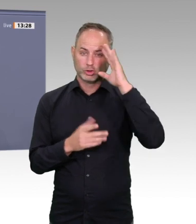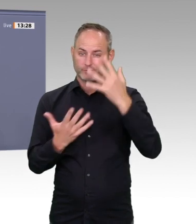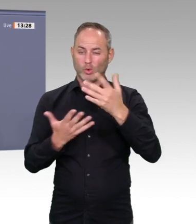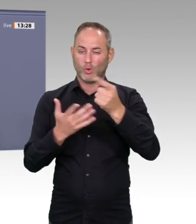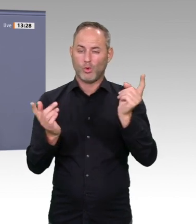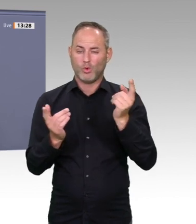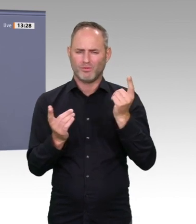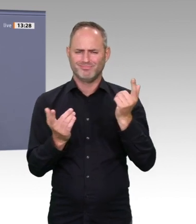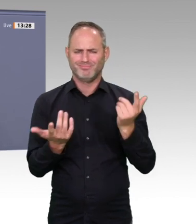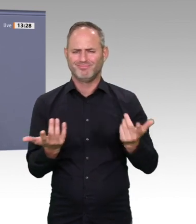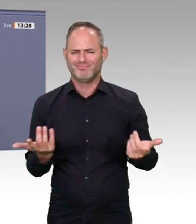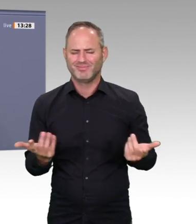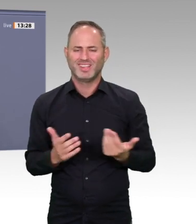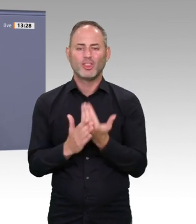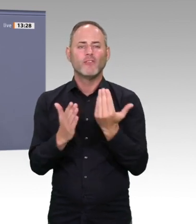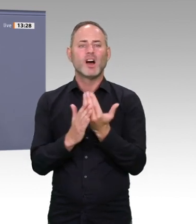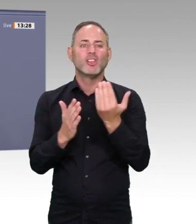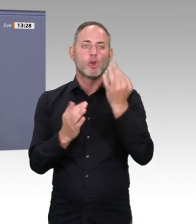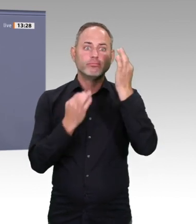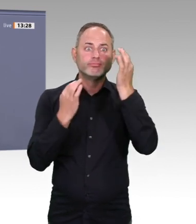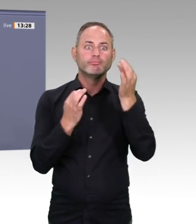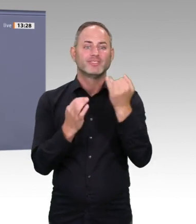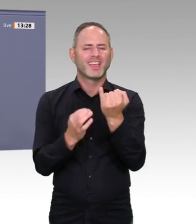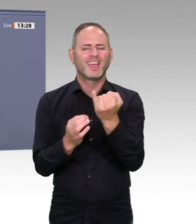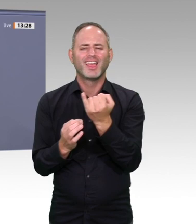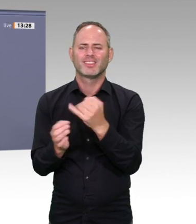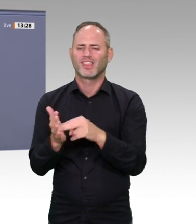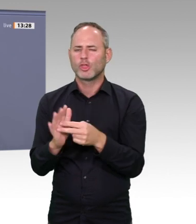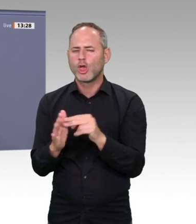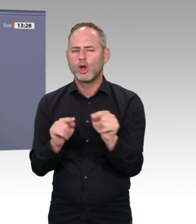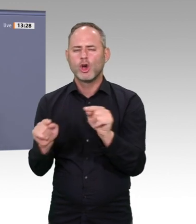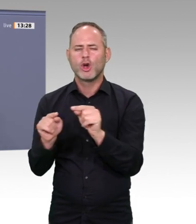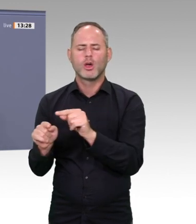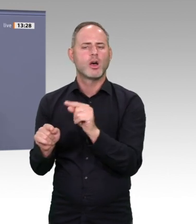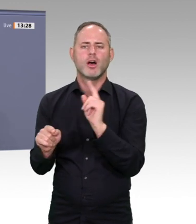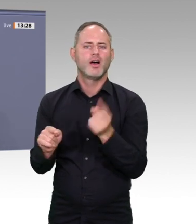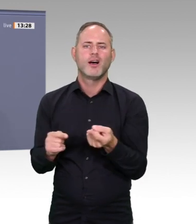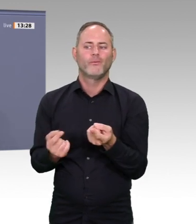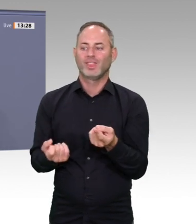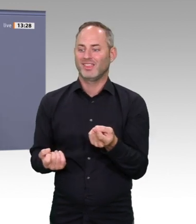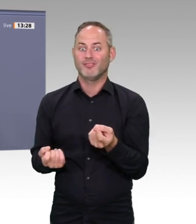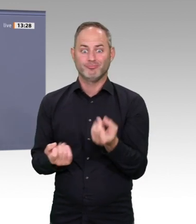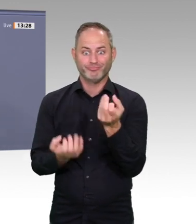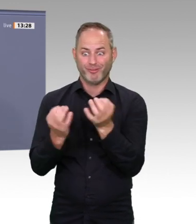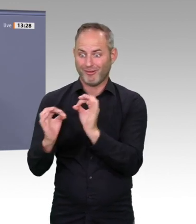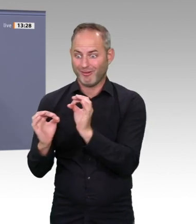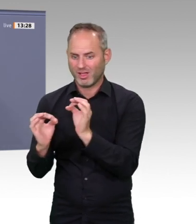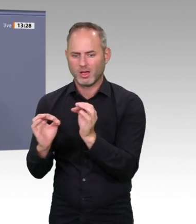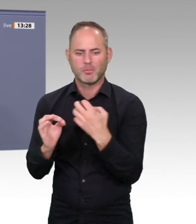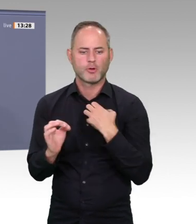angehen, die uns jeden Tag begegnen. Und infolgedessen kann, wie schon angesprochen, Digitalisierung natürlich nicht die Lösung